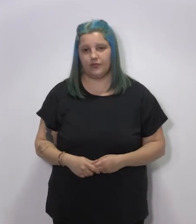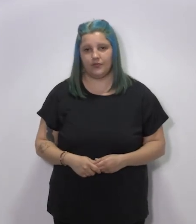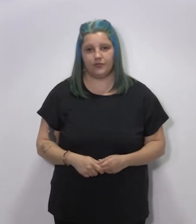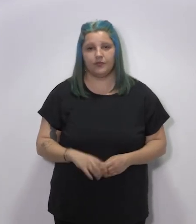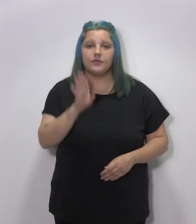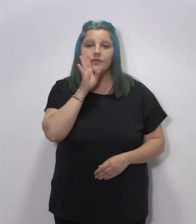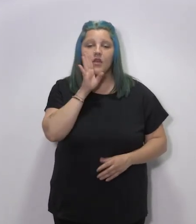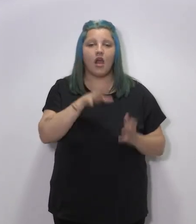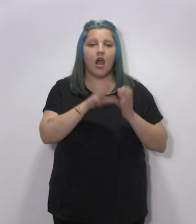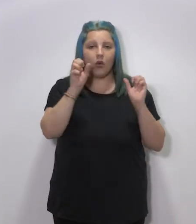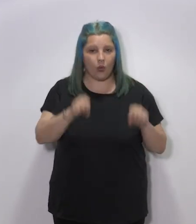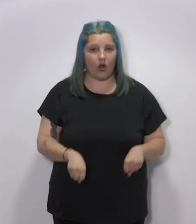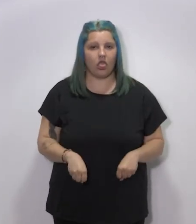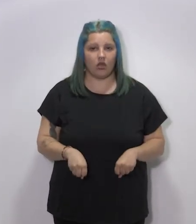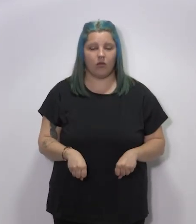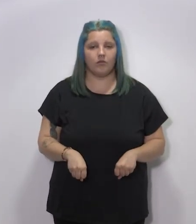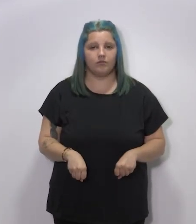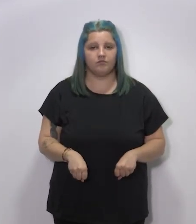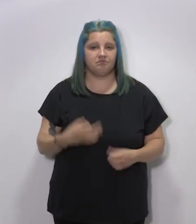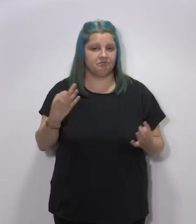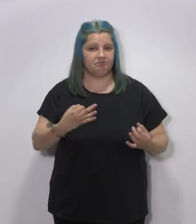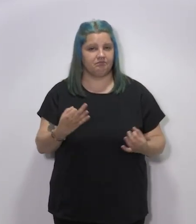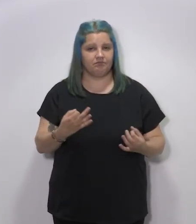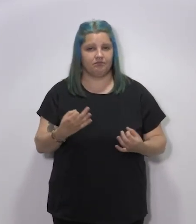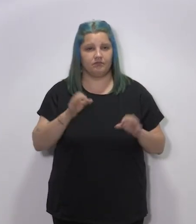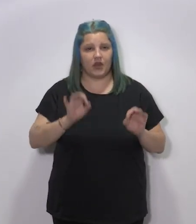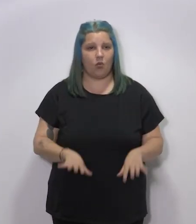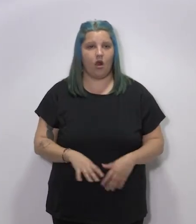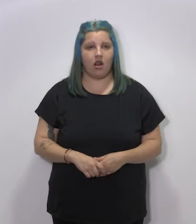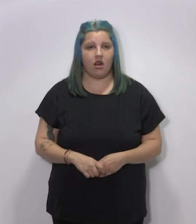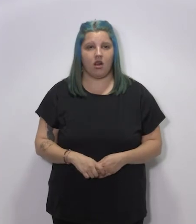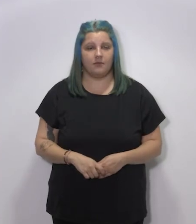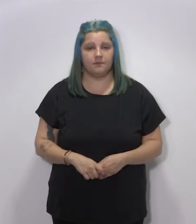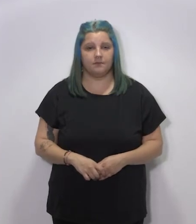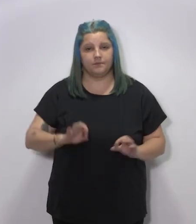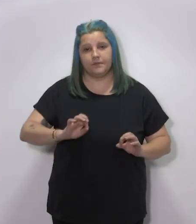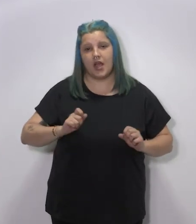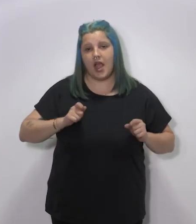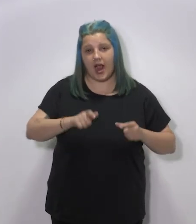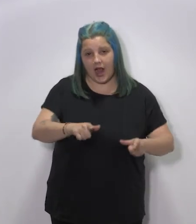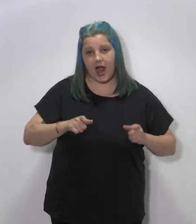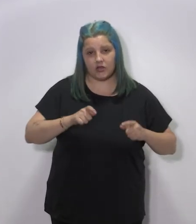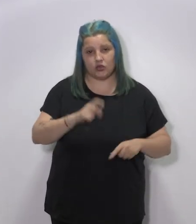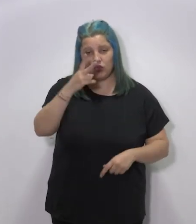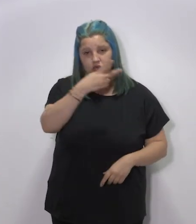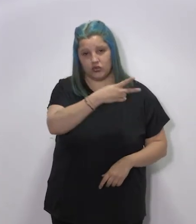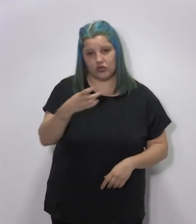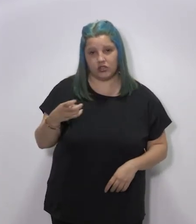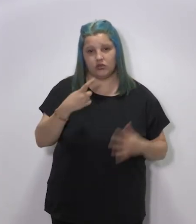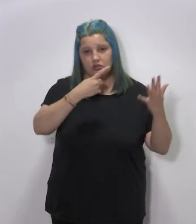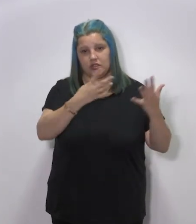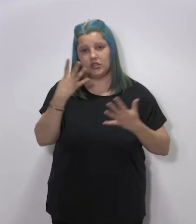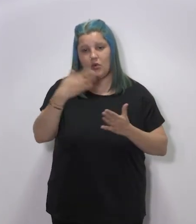cinco años. Este acuerdo supondrá un gasto